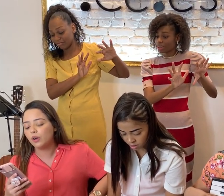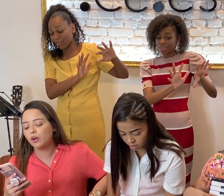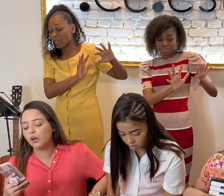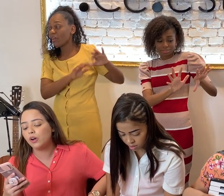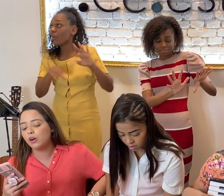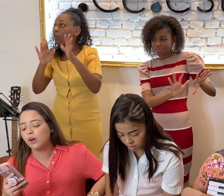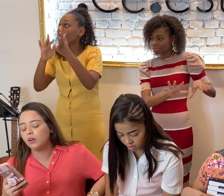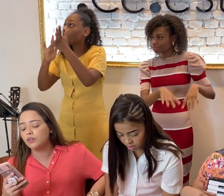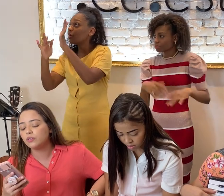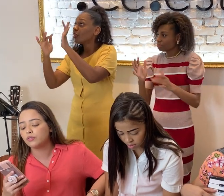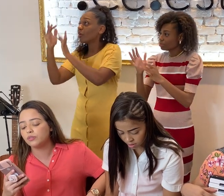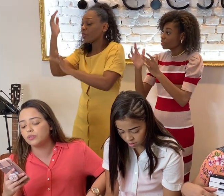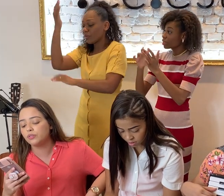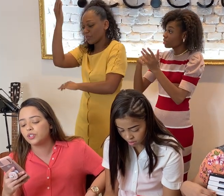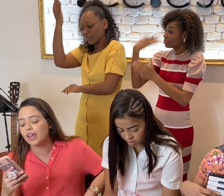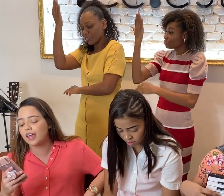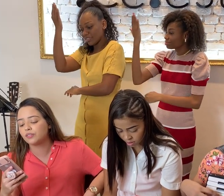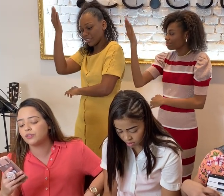Busco Jesus,